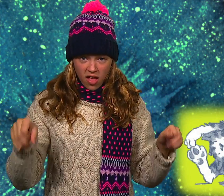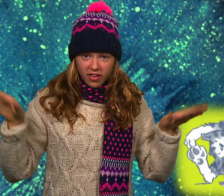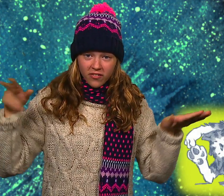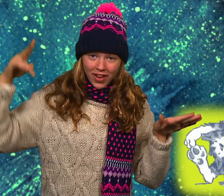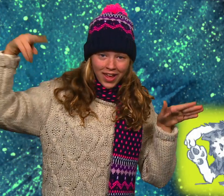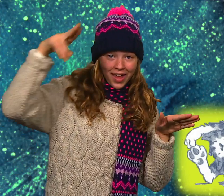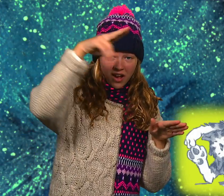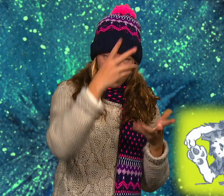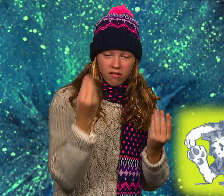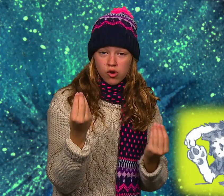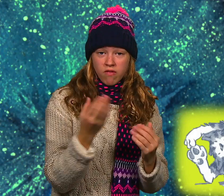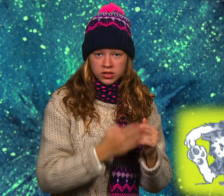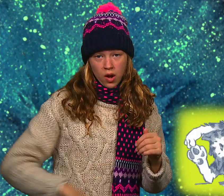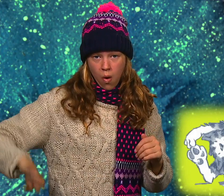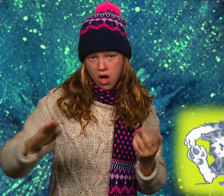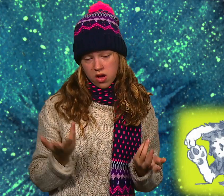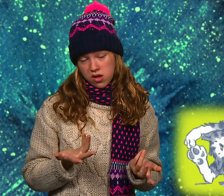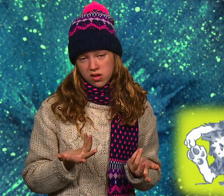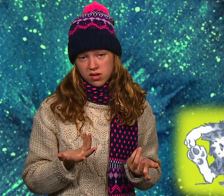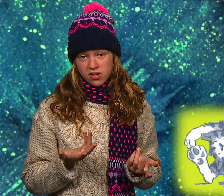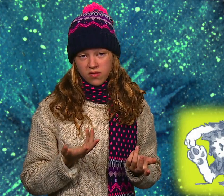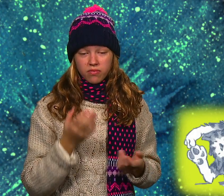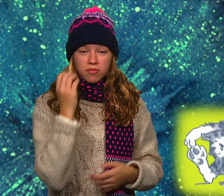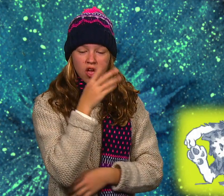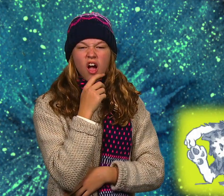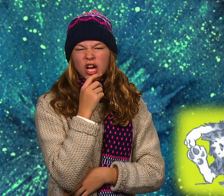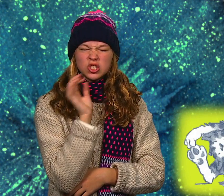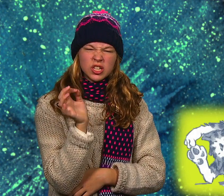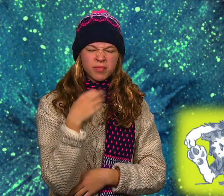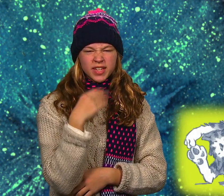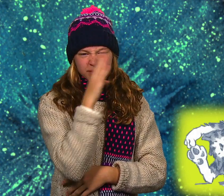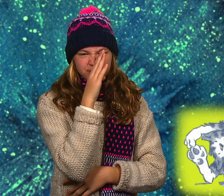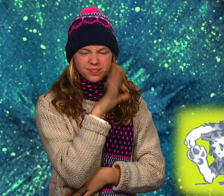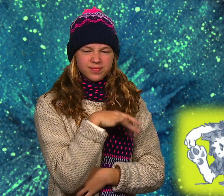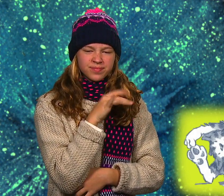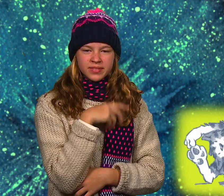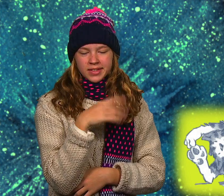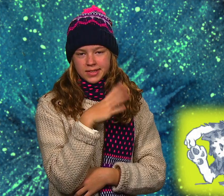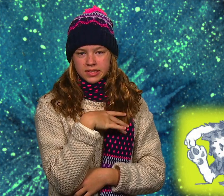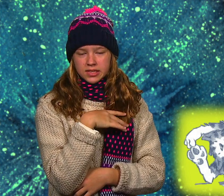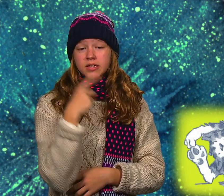Engel, die fliegen doch, die fallen doch nicht in ein Loch. Wuff, ja das stimmt. Dann